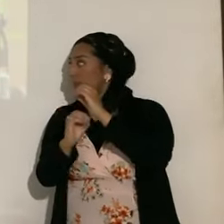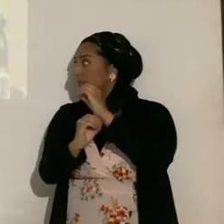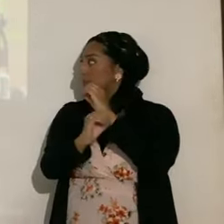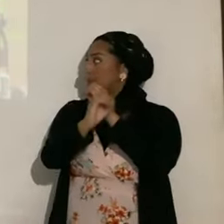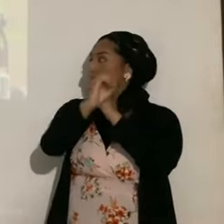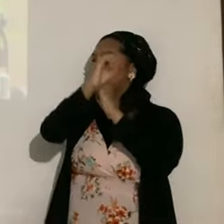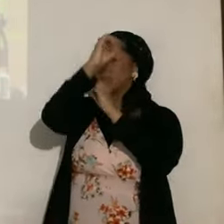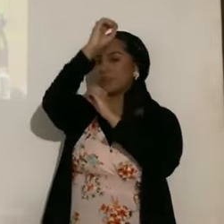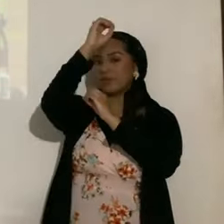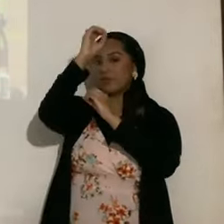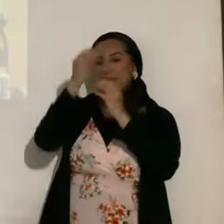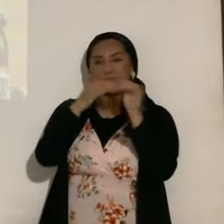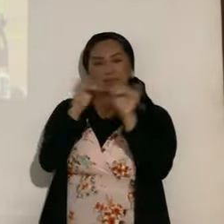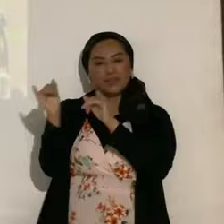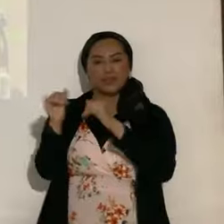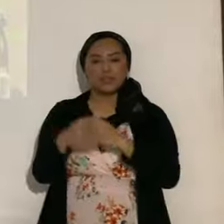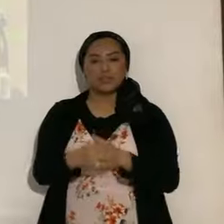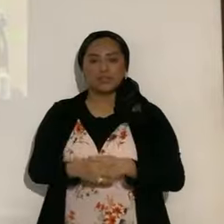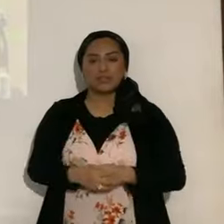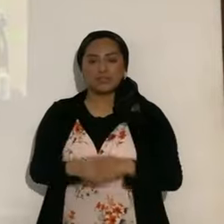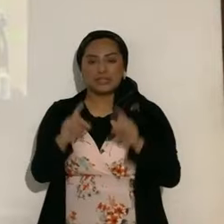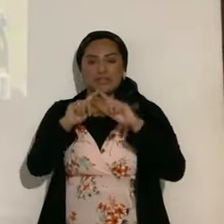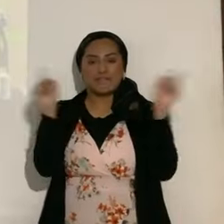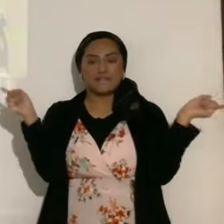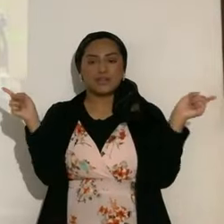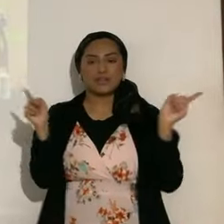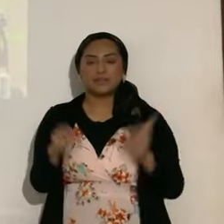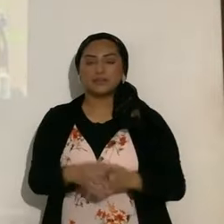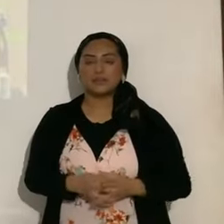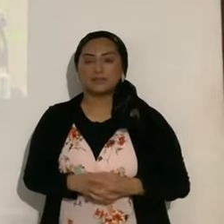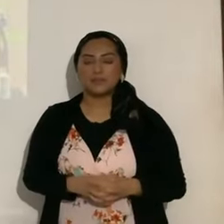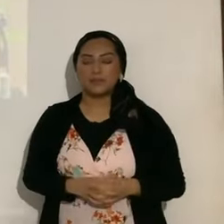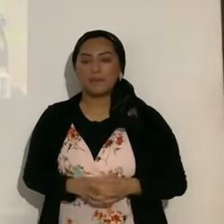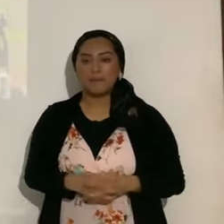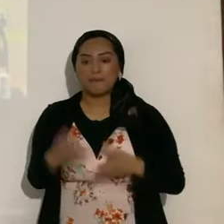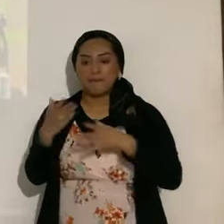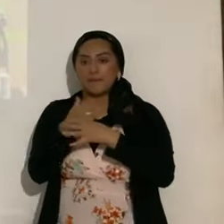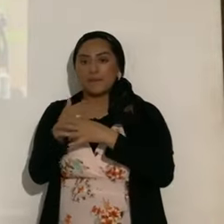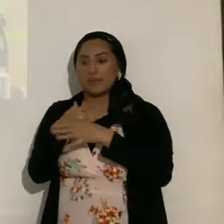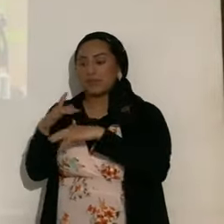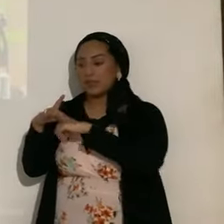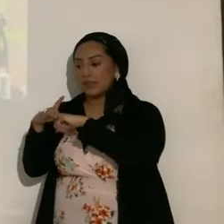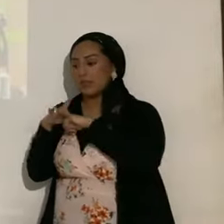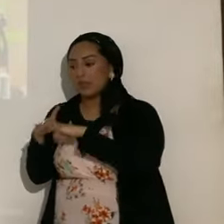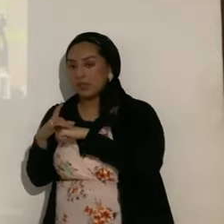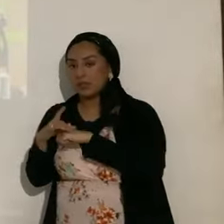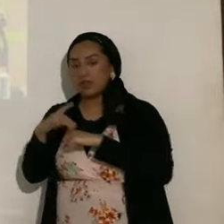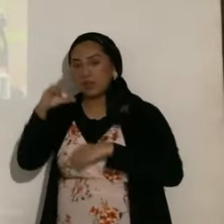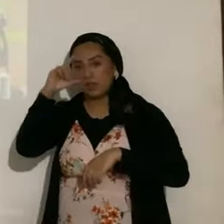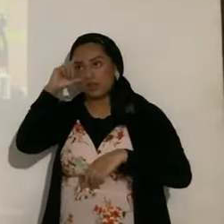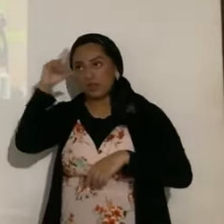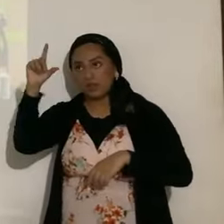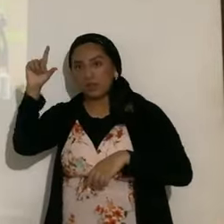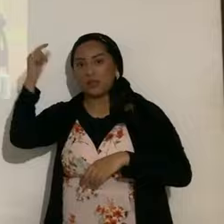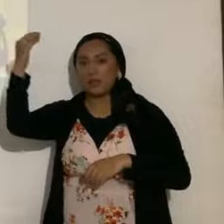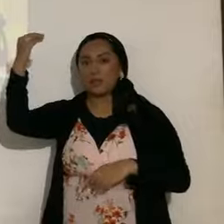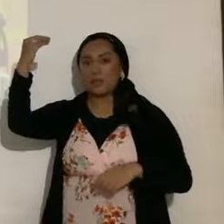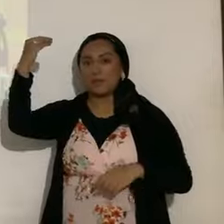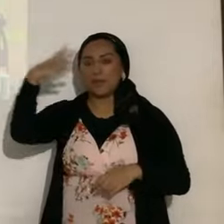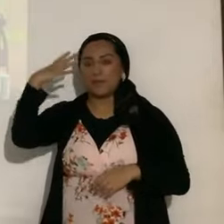sí, es una alineación totalmente inusual, entre la Tierra, el Sol, y la Luna. Ahora,